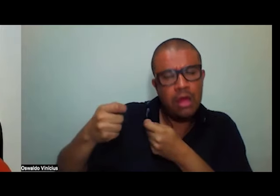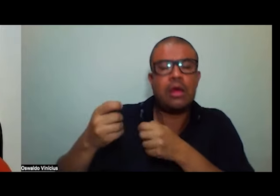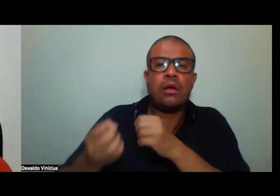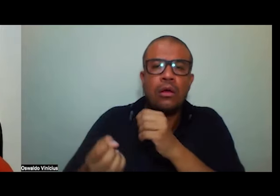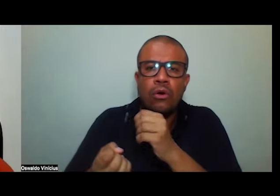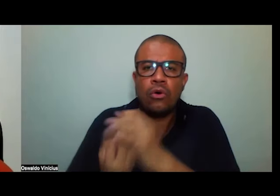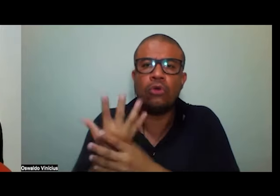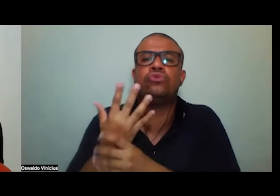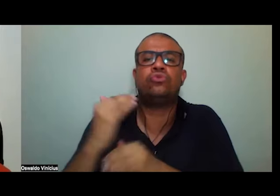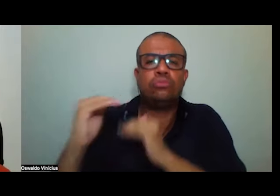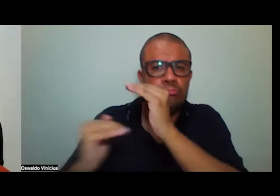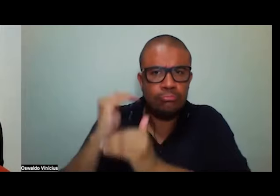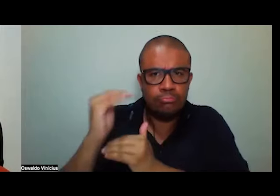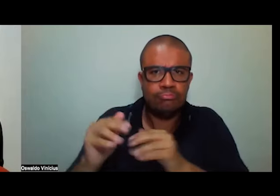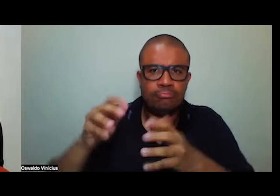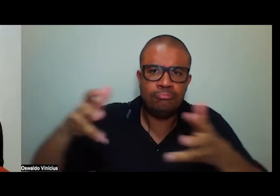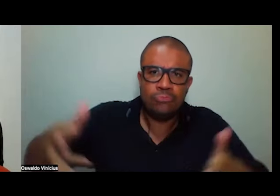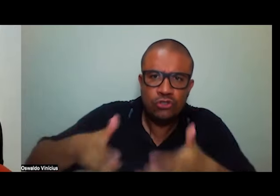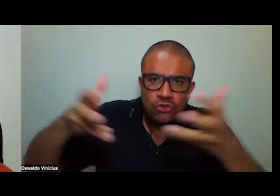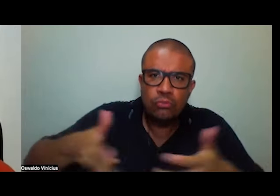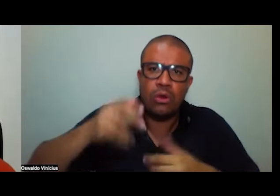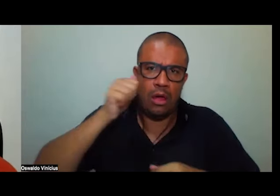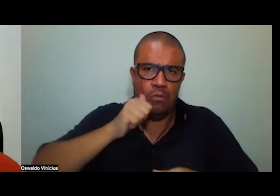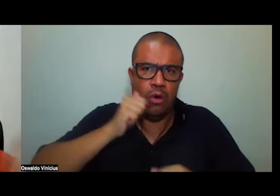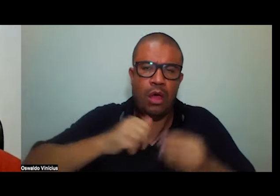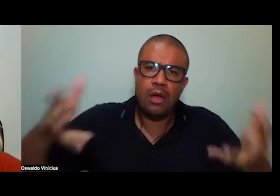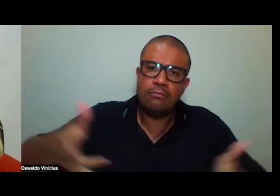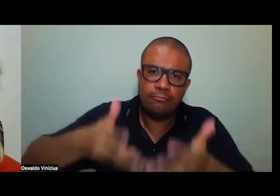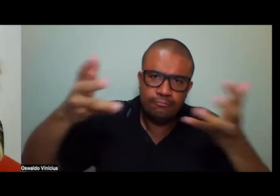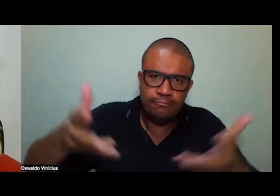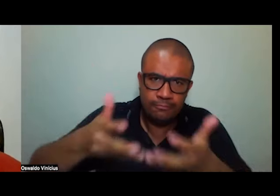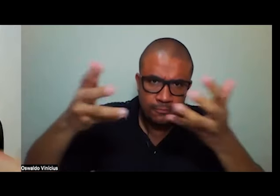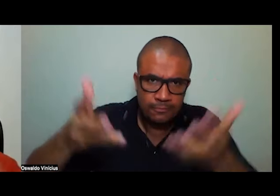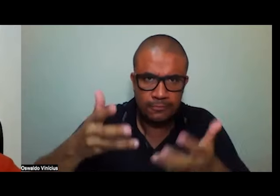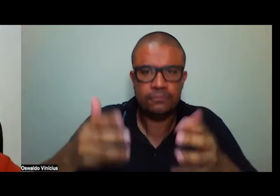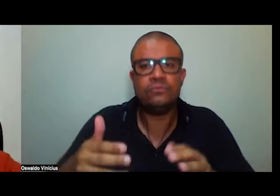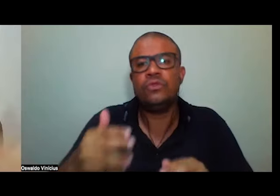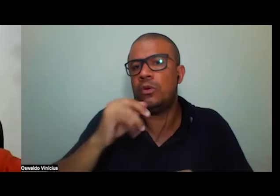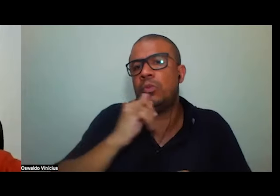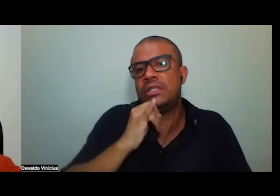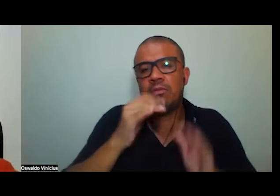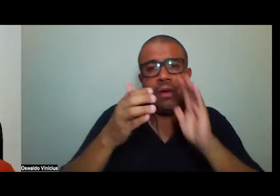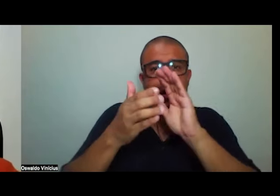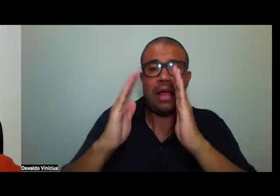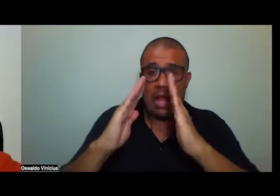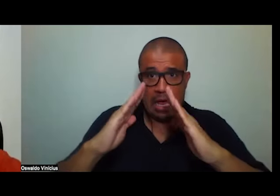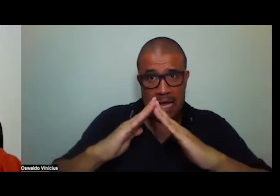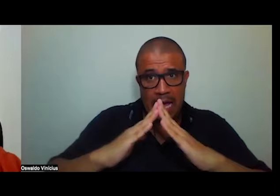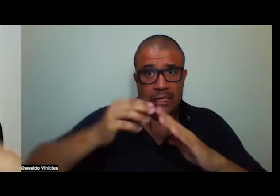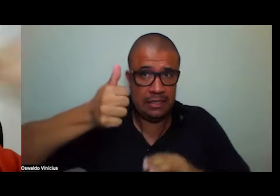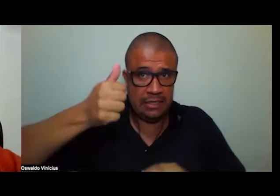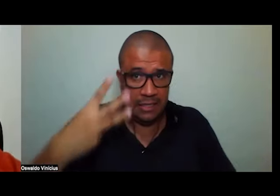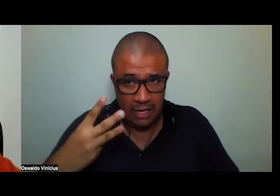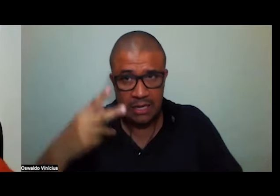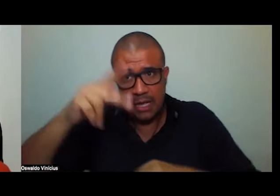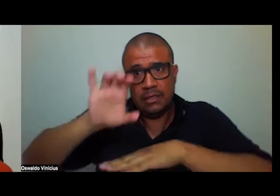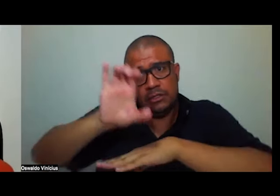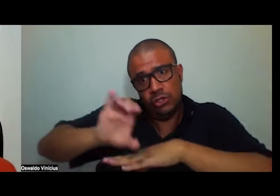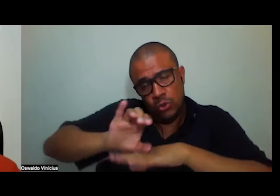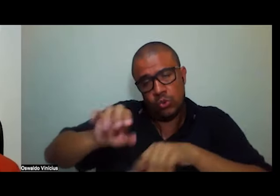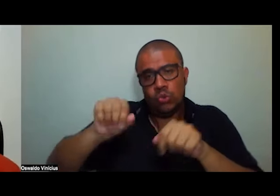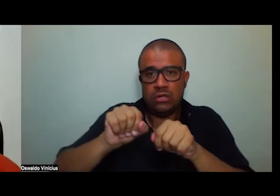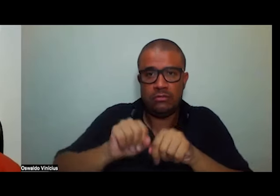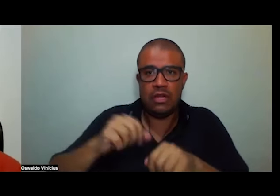fatores que estimulem a participação e como o Casa 13 faz como este curso faz como o Nova